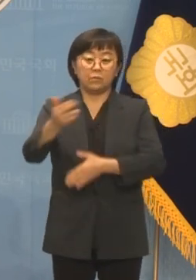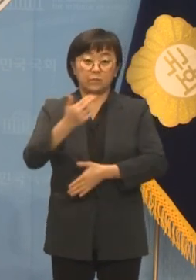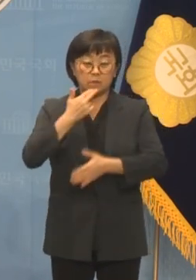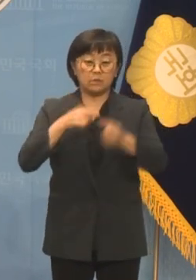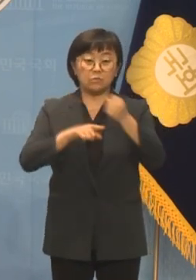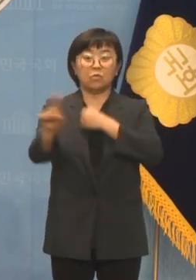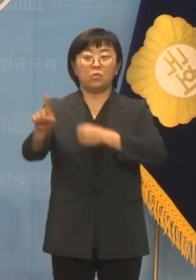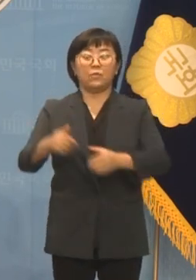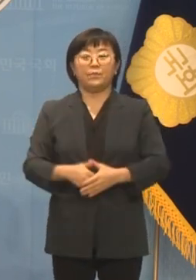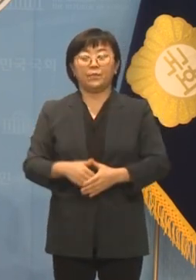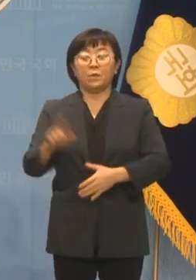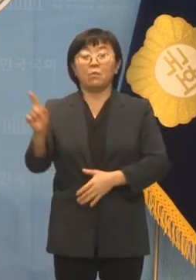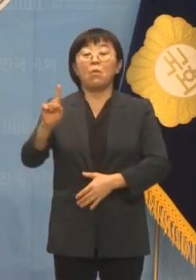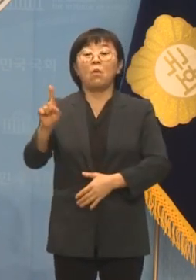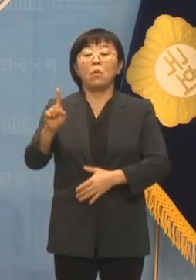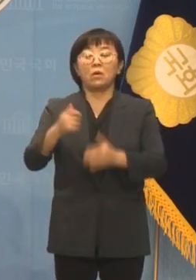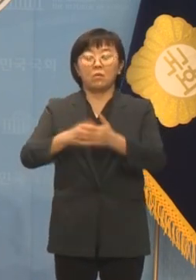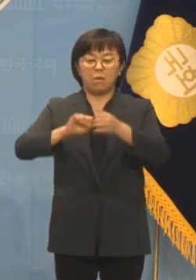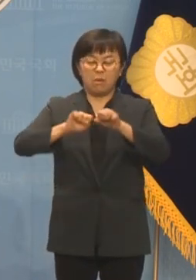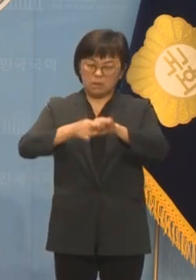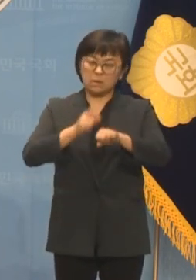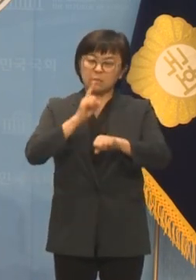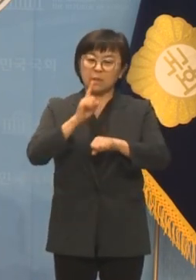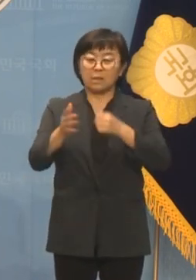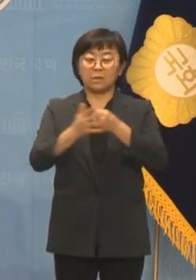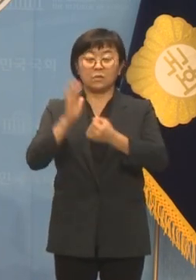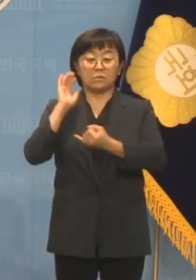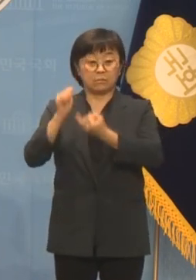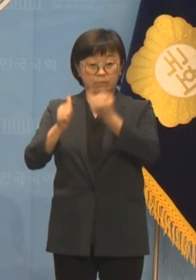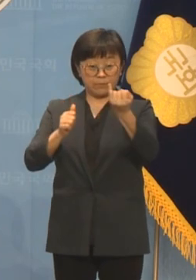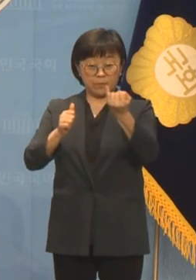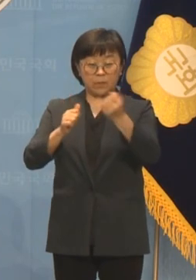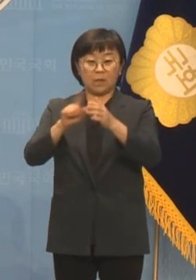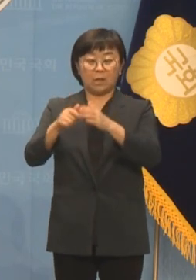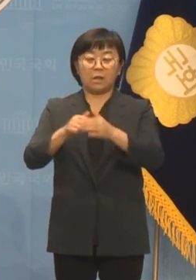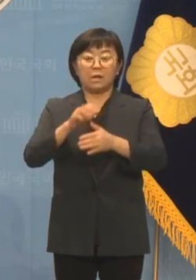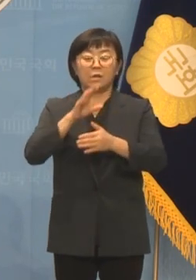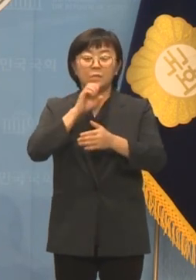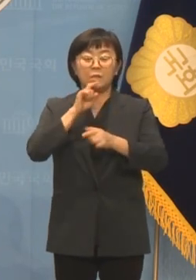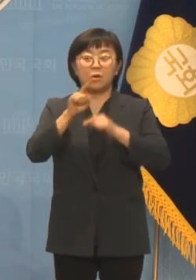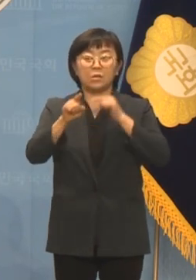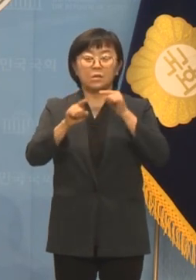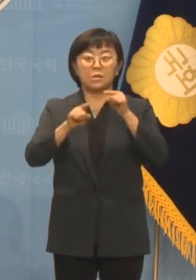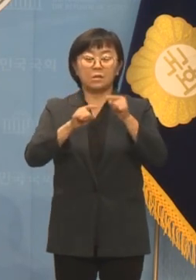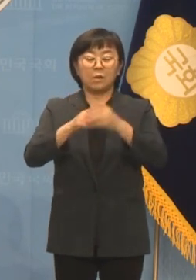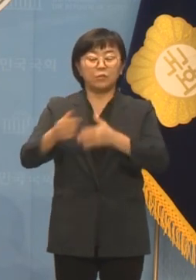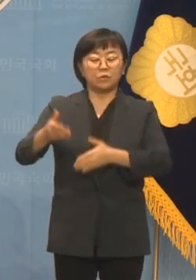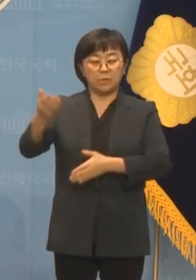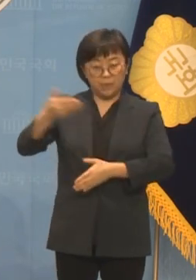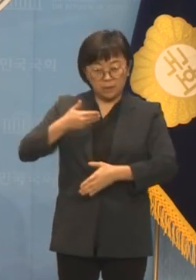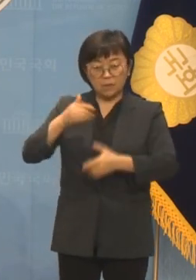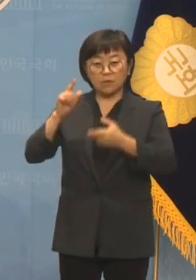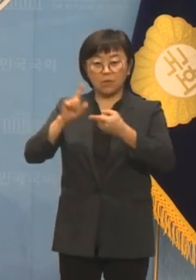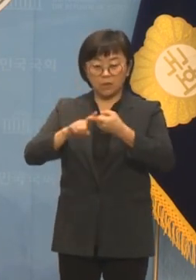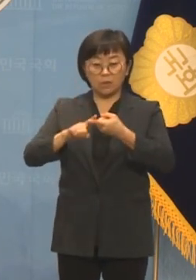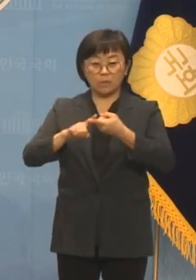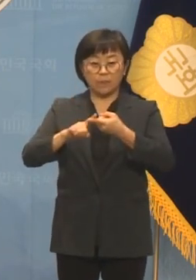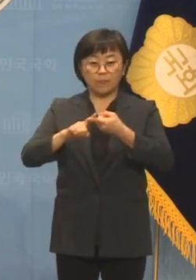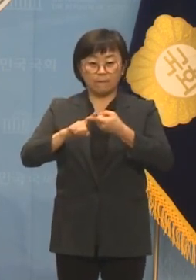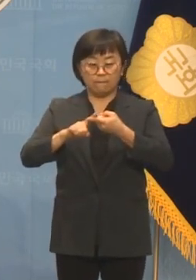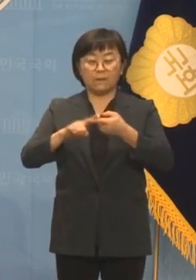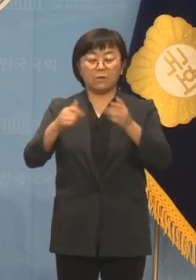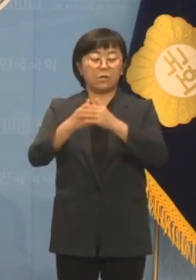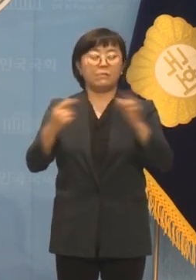겁니까? 뭐라고 억지를 부려도 김건희 여사가 민원인으로부터 명품백을 수수했다는 사건의 본질을